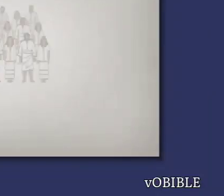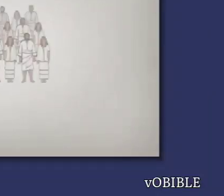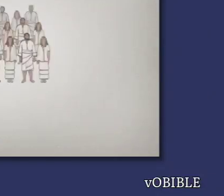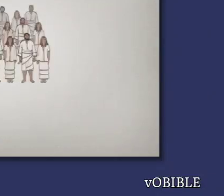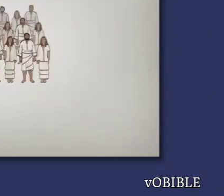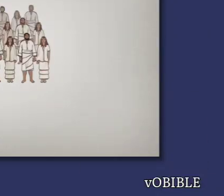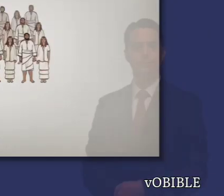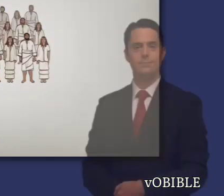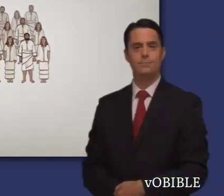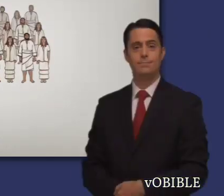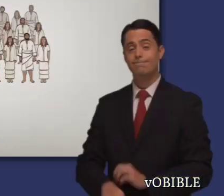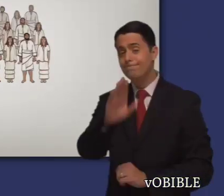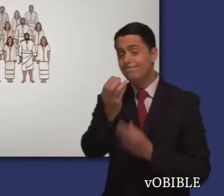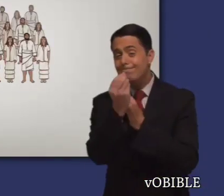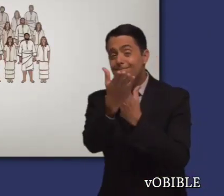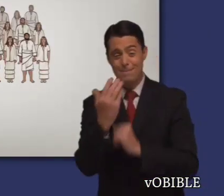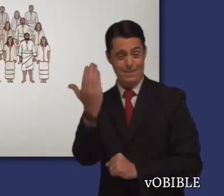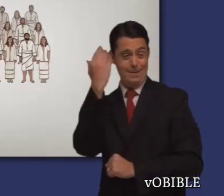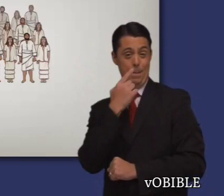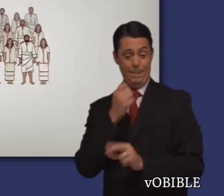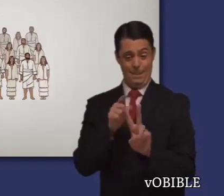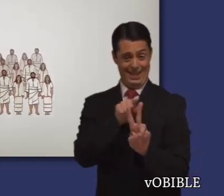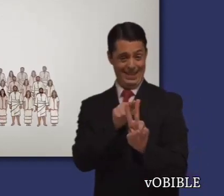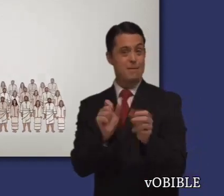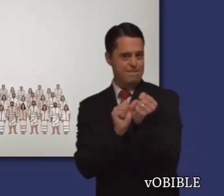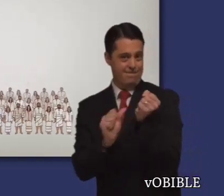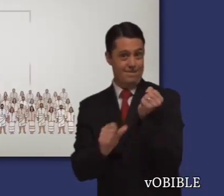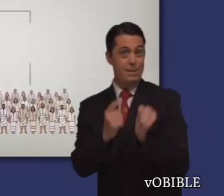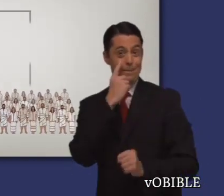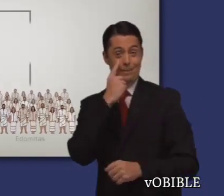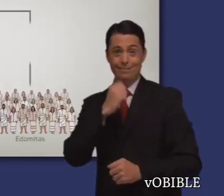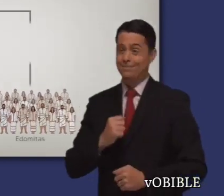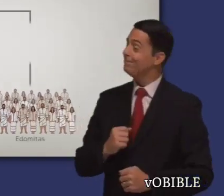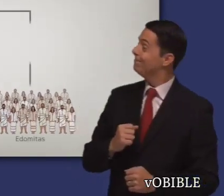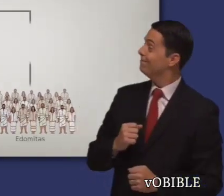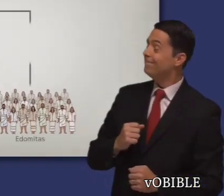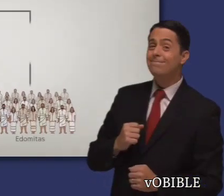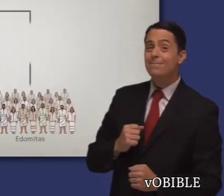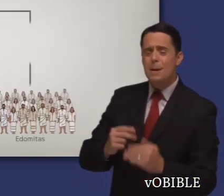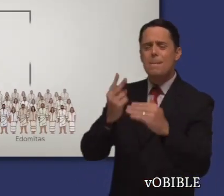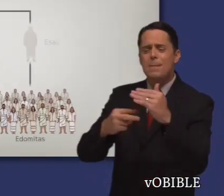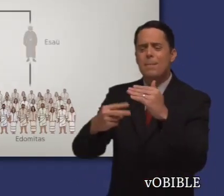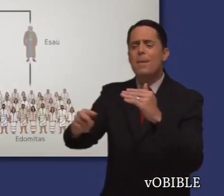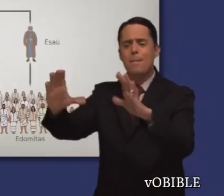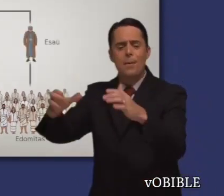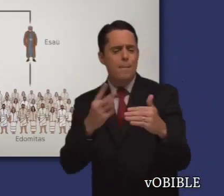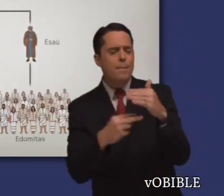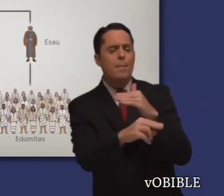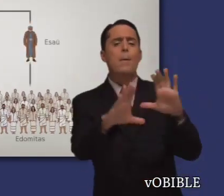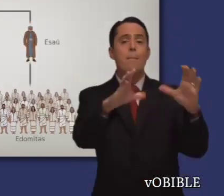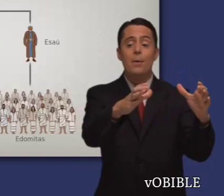¿Sabía que los Edomitas estaban emparentados con los israelitas? Eran descendientes del hermano gemelo de Jacob, Esaú.